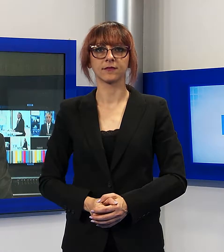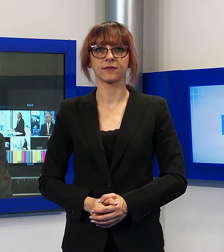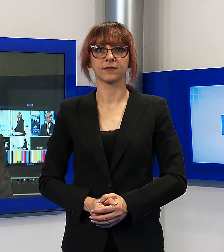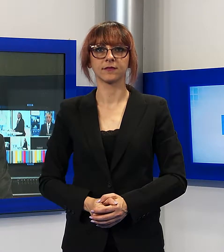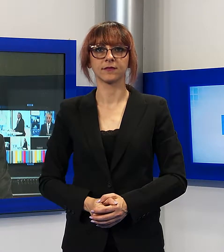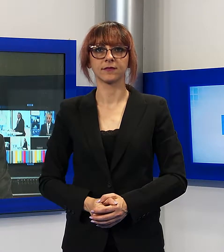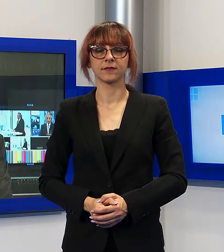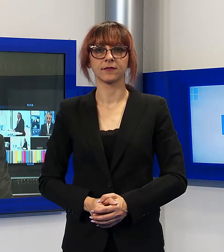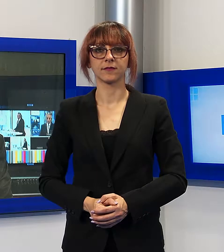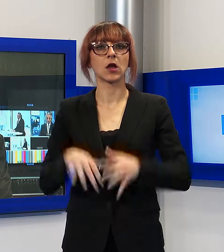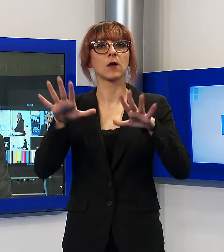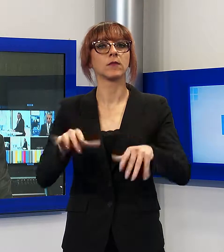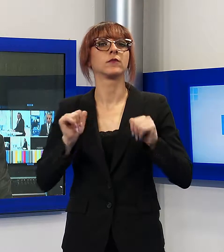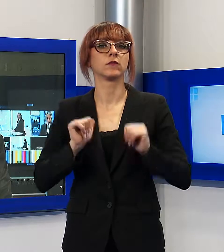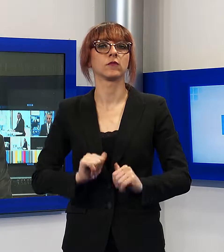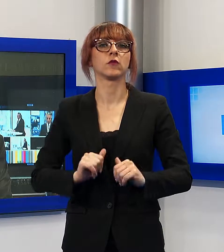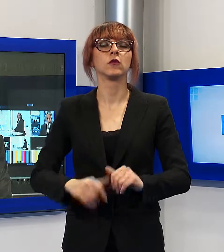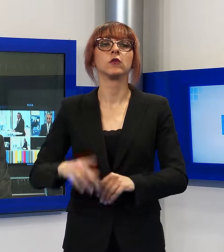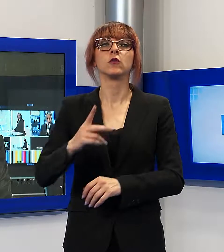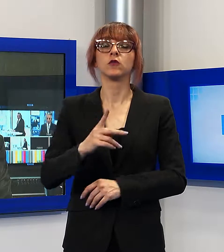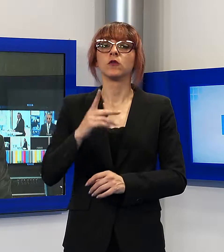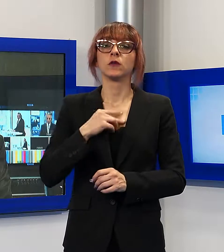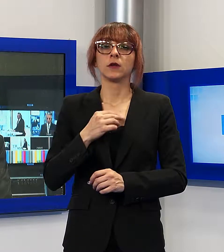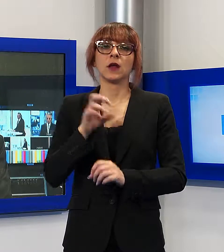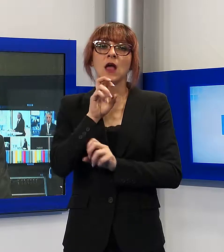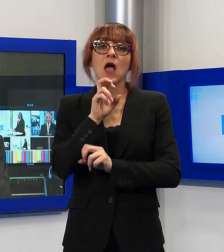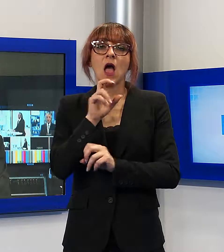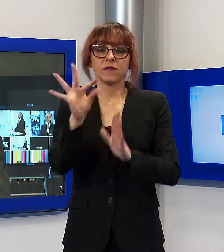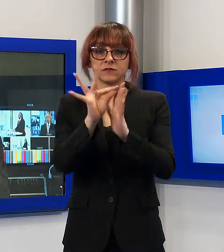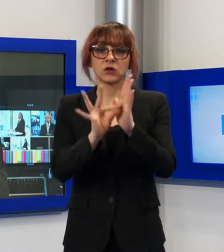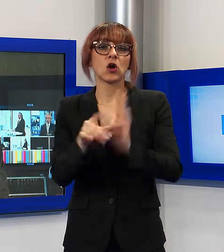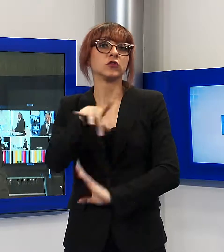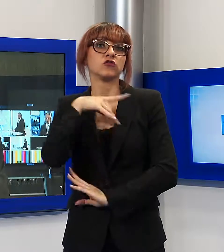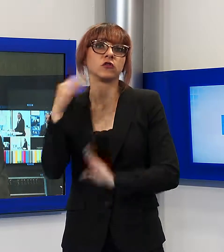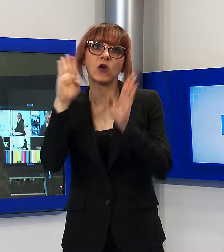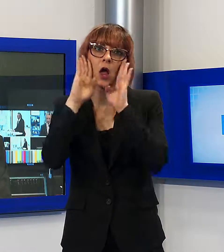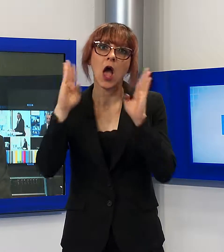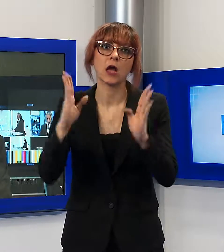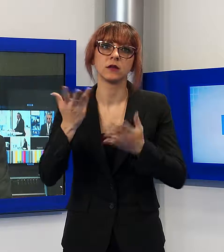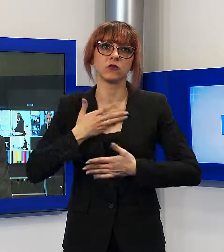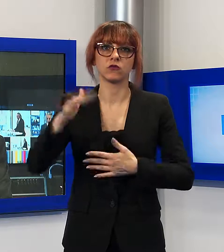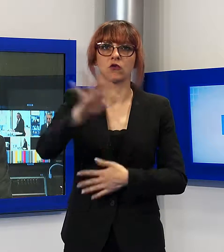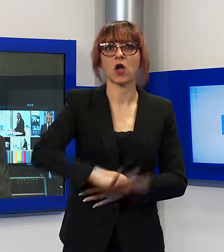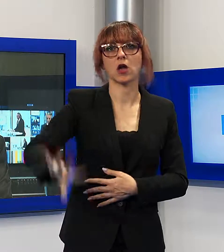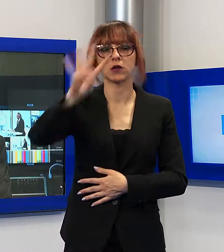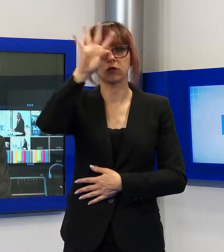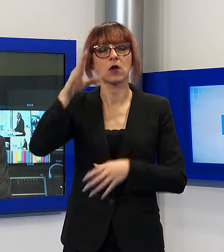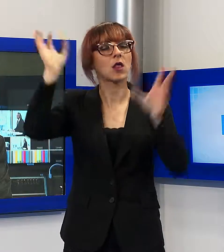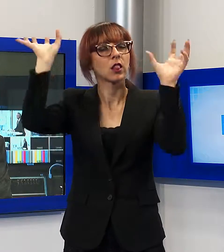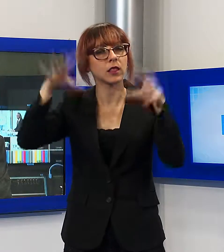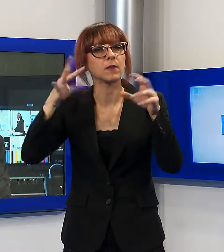La sala operativa della protezione civile ha diramato un codice giallo su tutta la Toscana per temporali e rischio